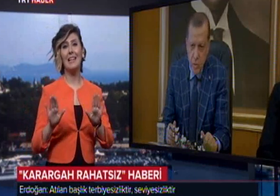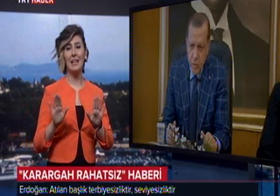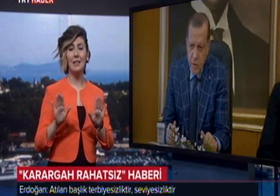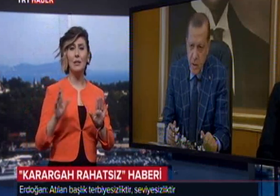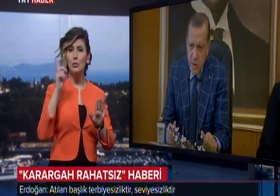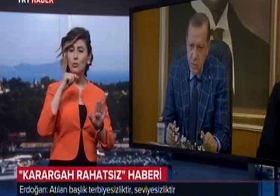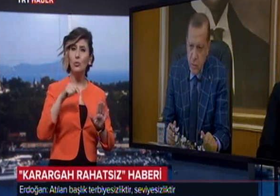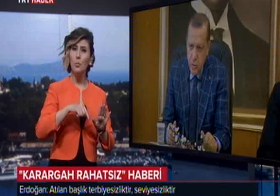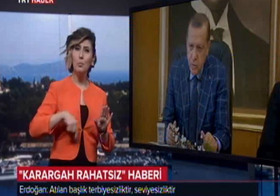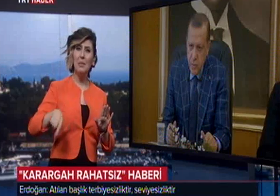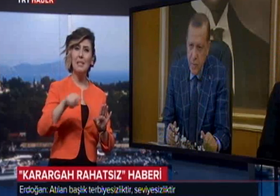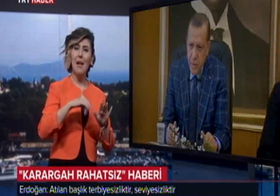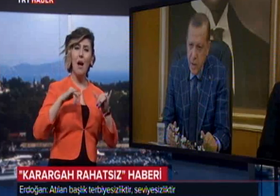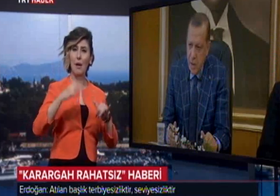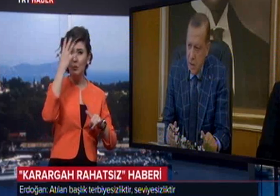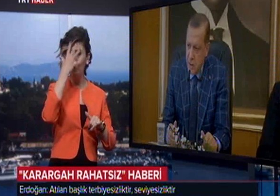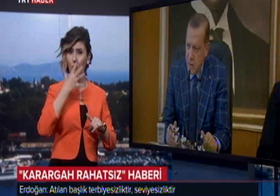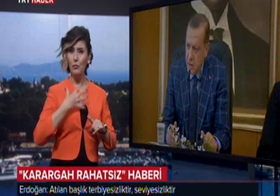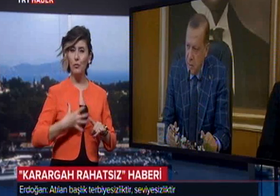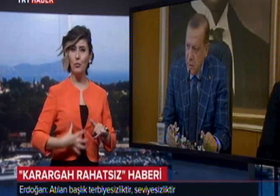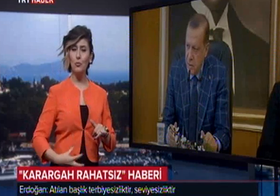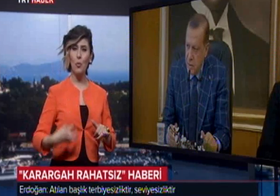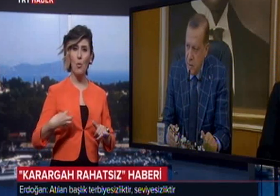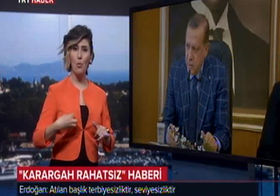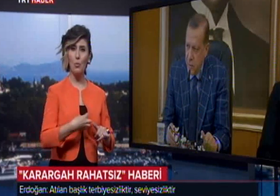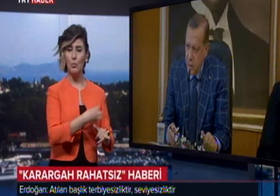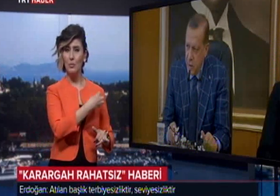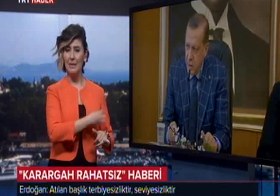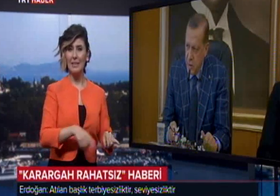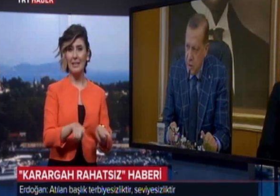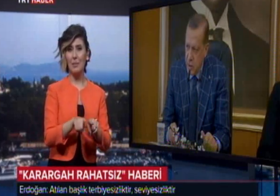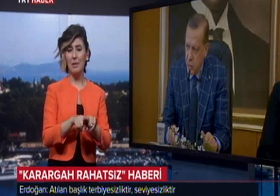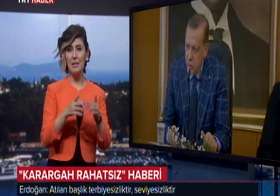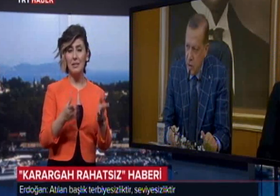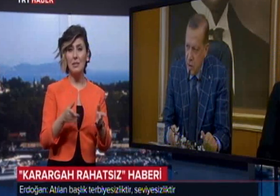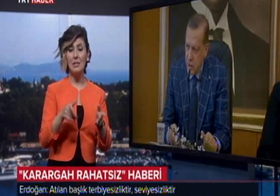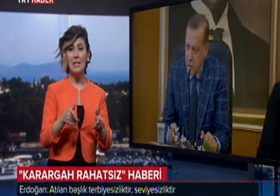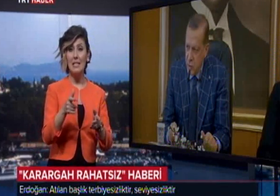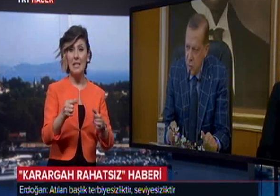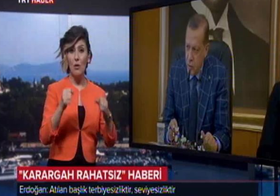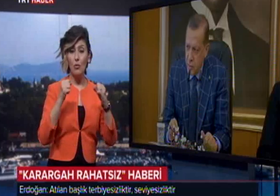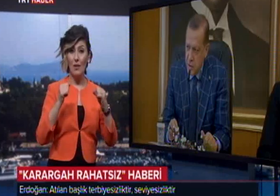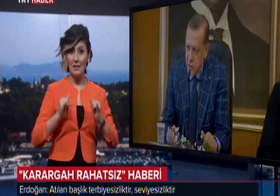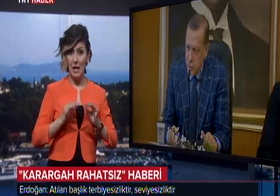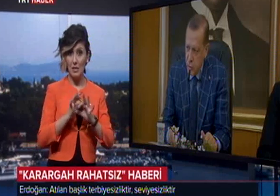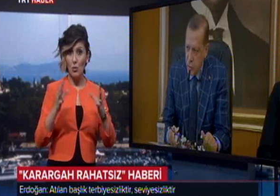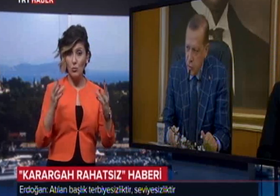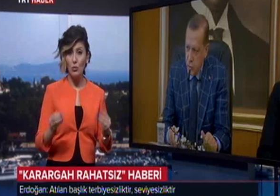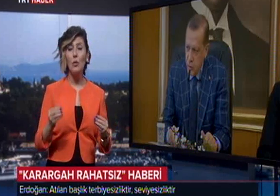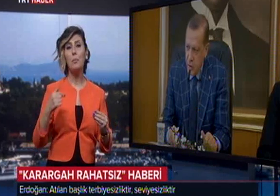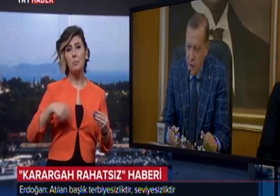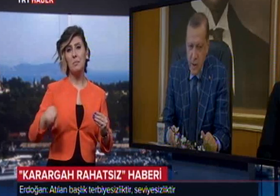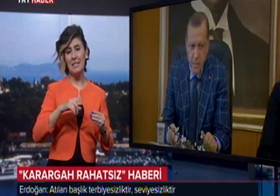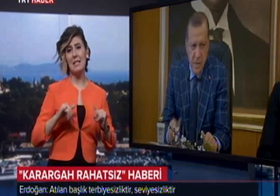Çünkü biz aynı vücudun azaları gibiyiz. Silahlı Kuvvetler rahatsız oluyorsa biz rahatsız